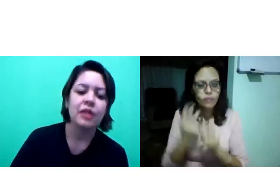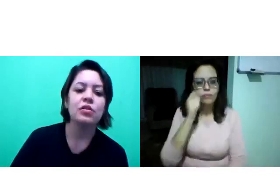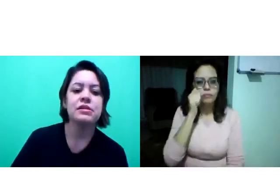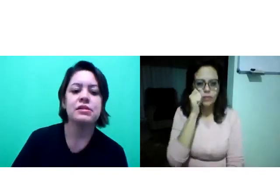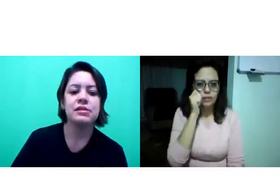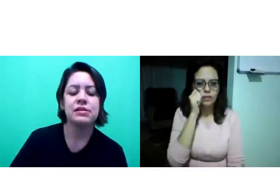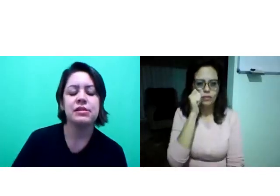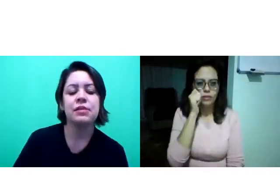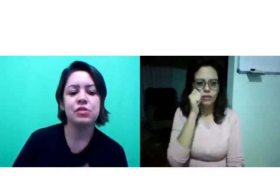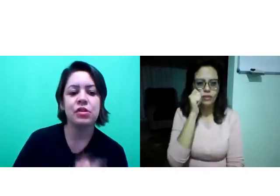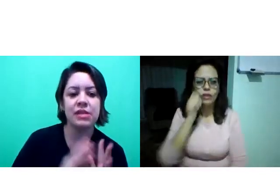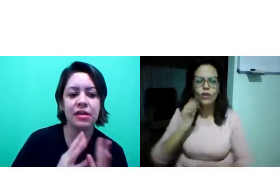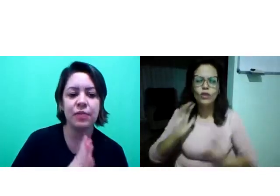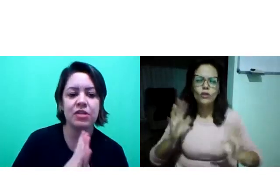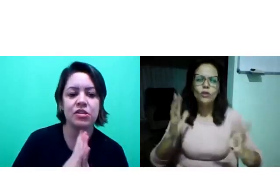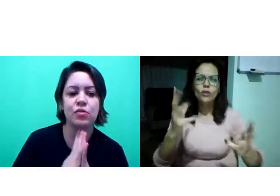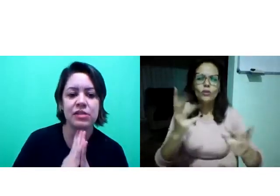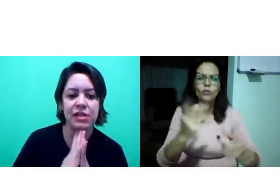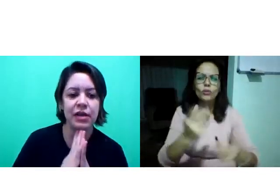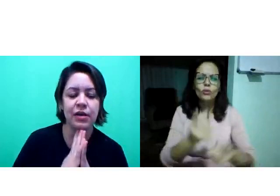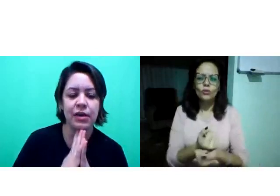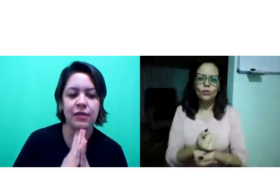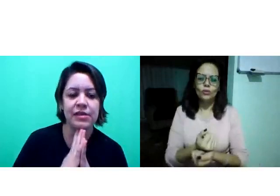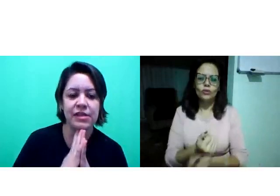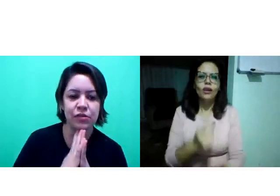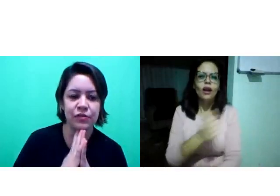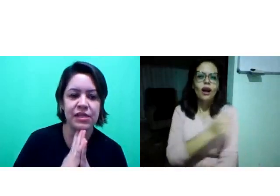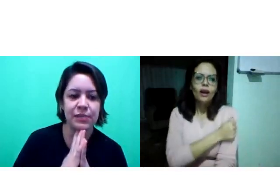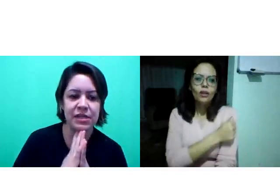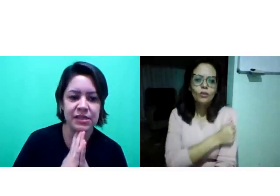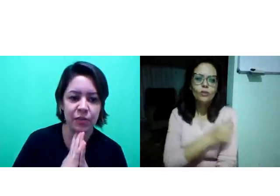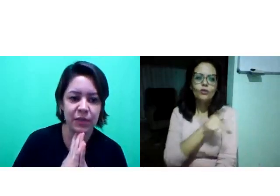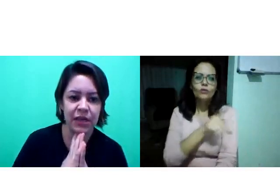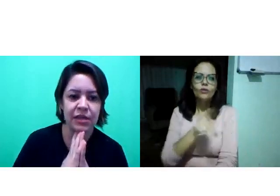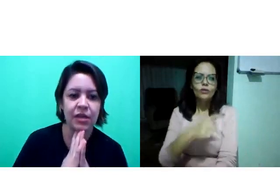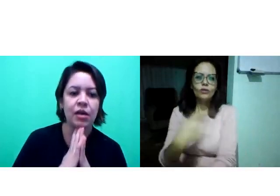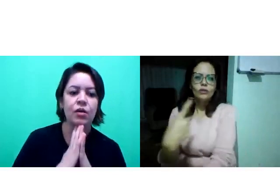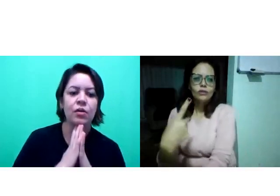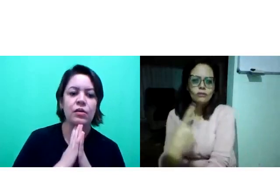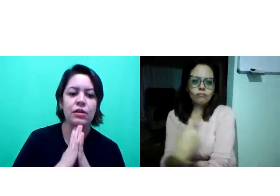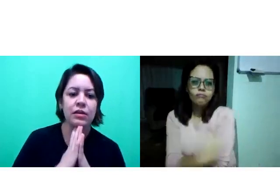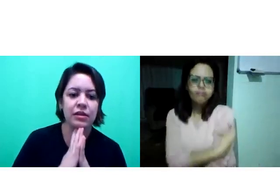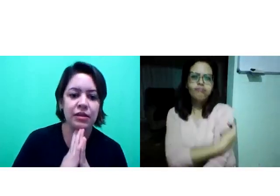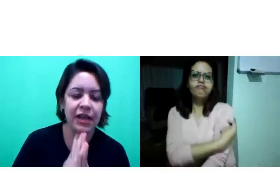Então, nós estamos torcendo para que a gente consiga fazer as oficinas presencialmente,